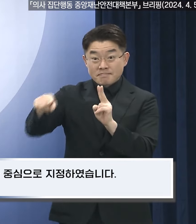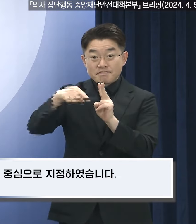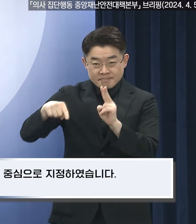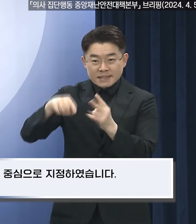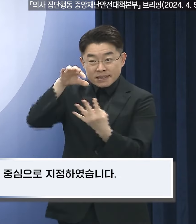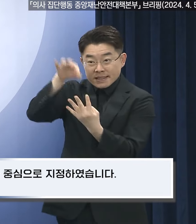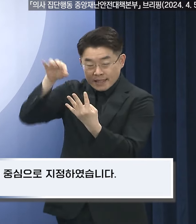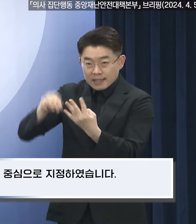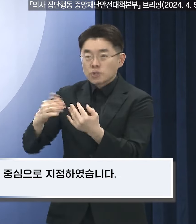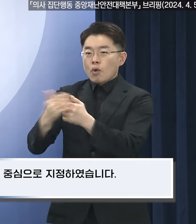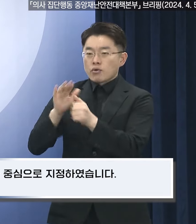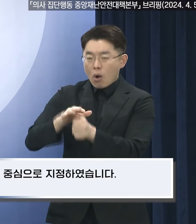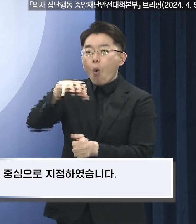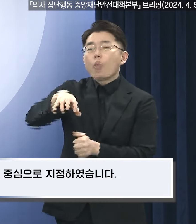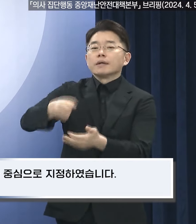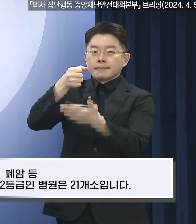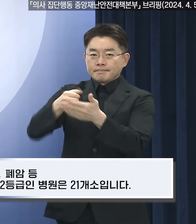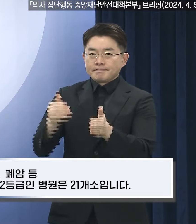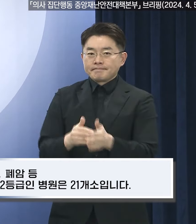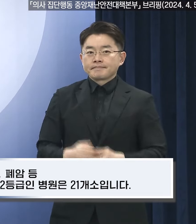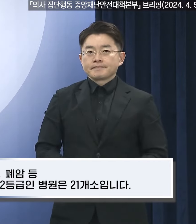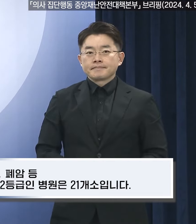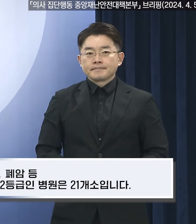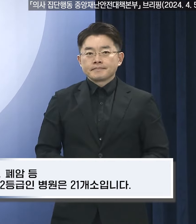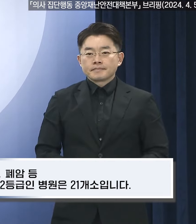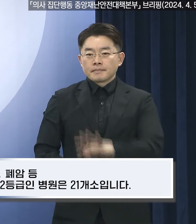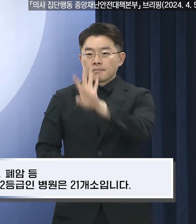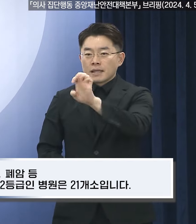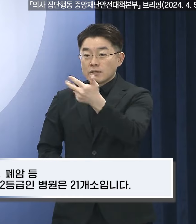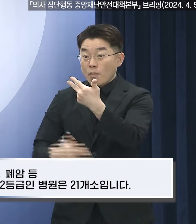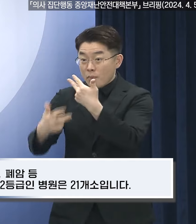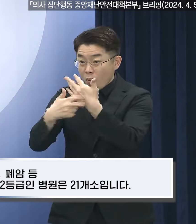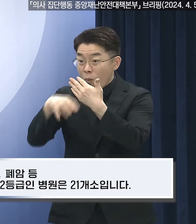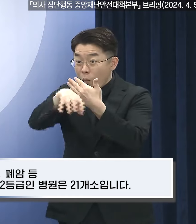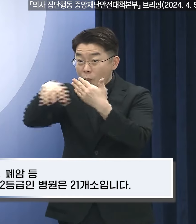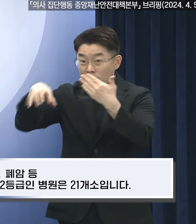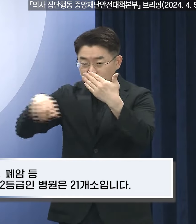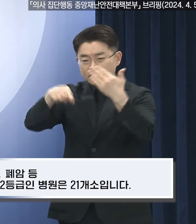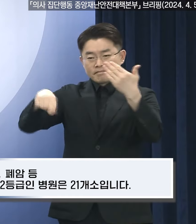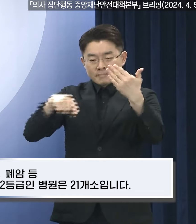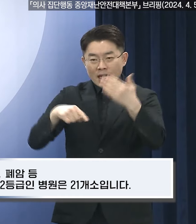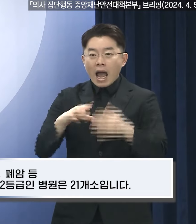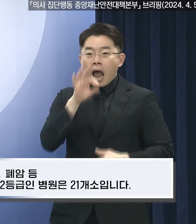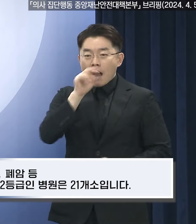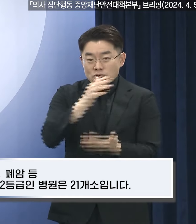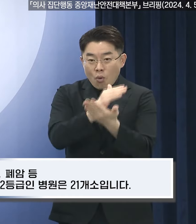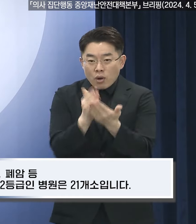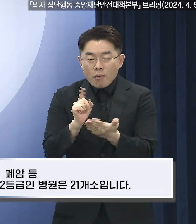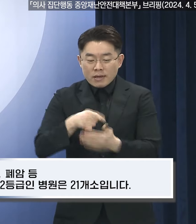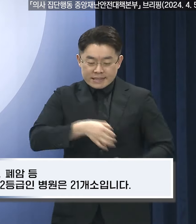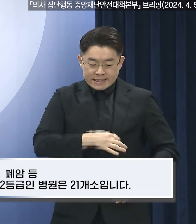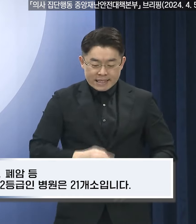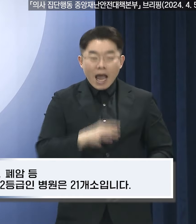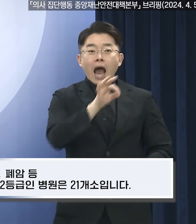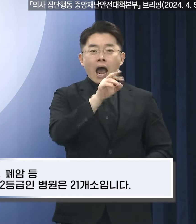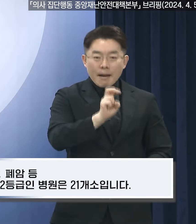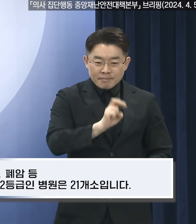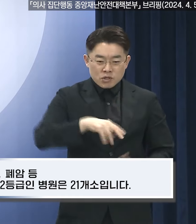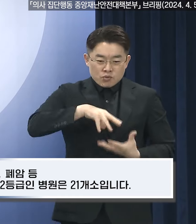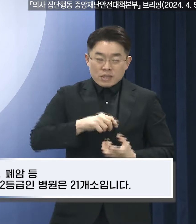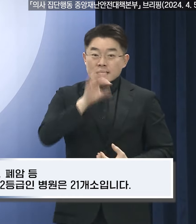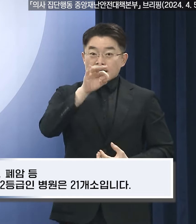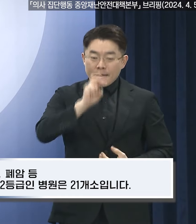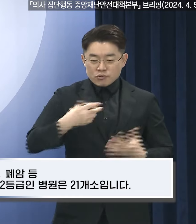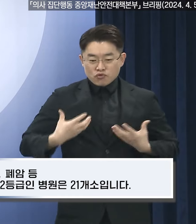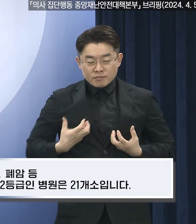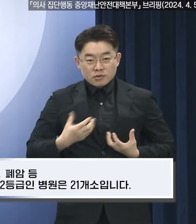지정했습니다. 이에 따라 47개소 중 대장암, 위암, 유방암, 폐암 등 4대